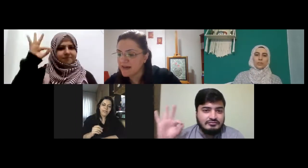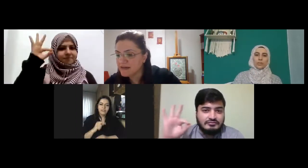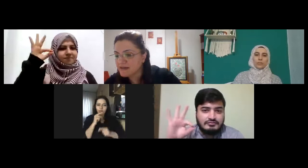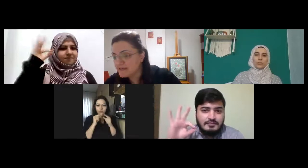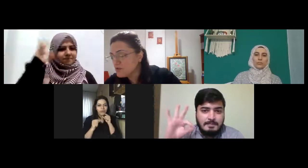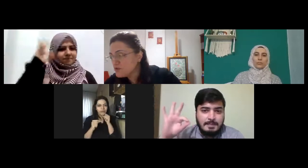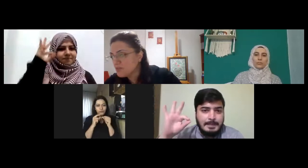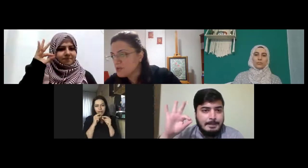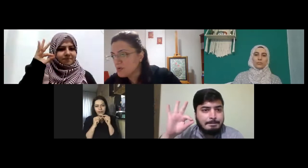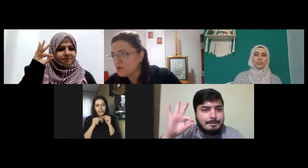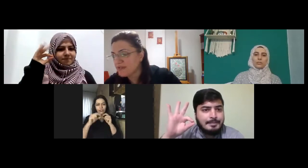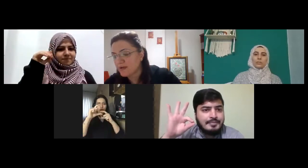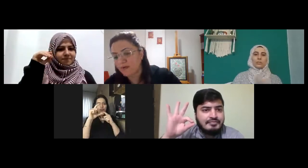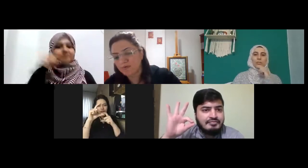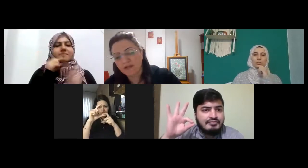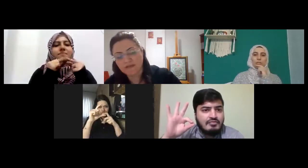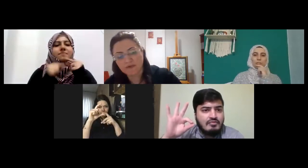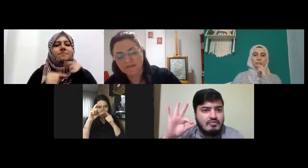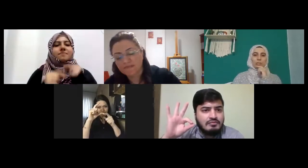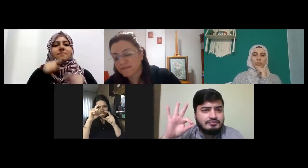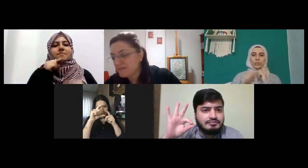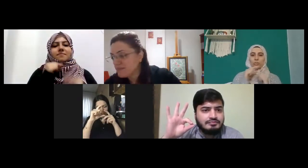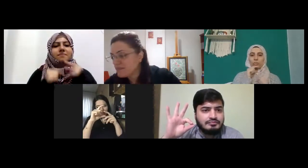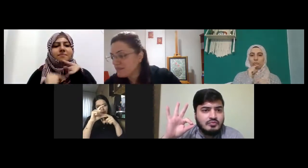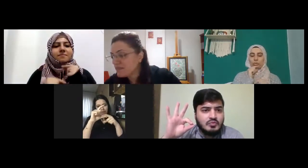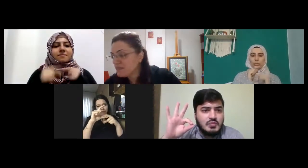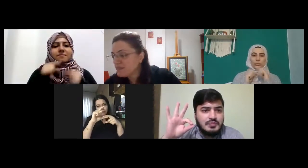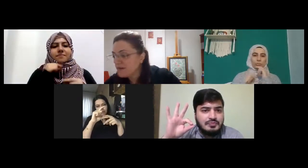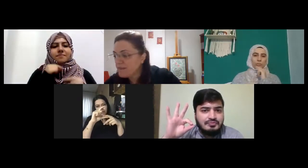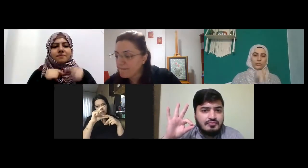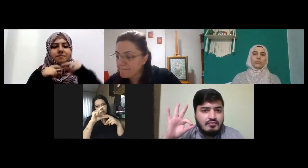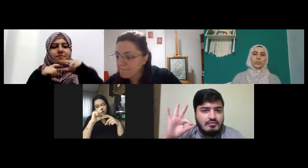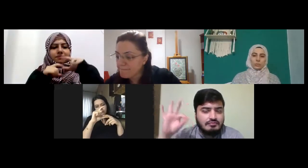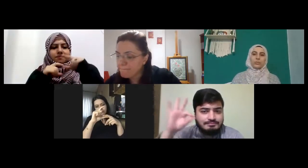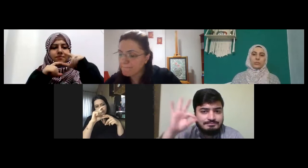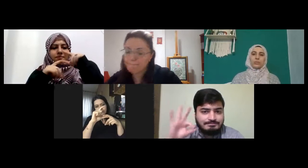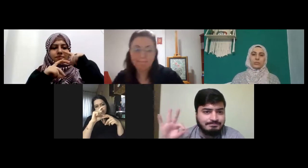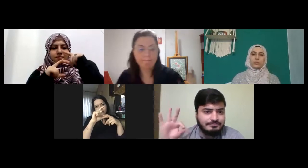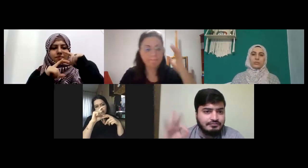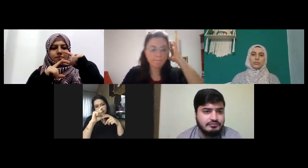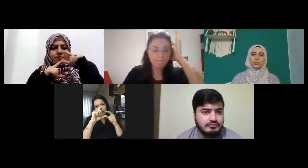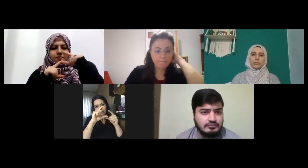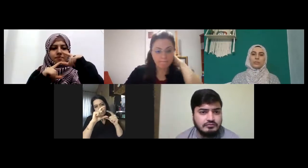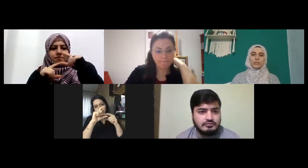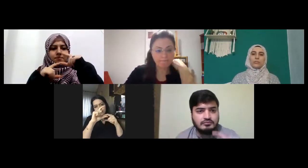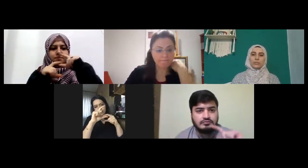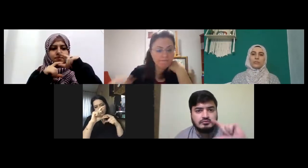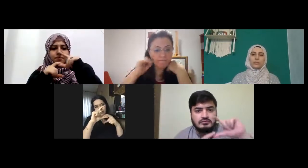şubat şubat bu da var şöyle de yapabilirsiniz şubat şeye harfi var diye alfabede şubat